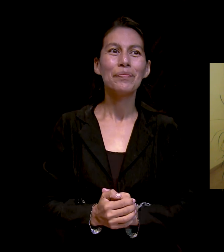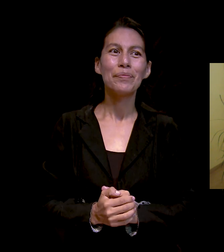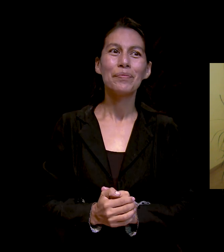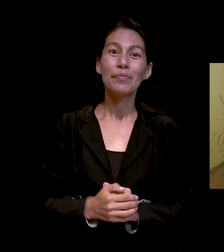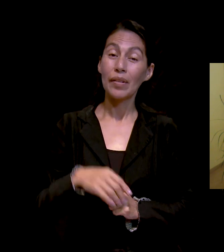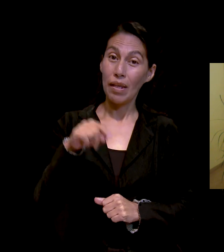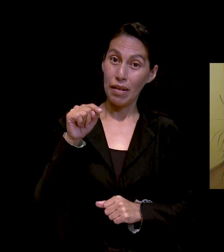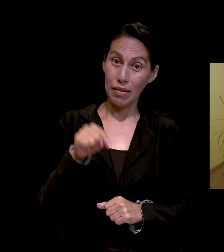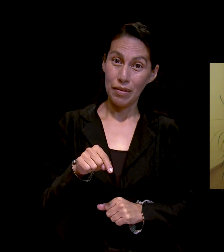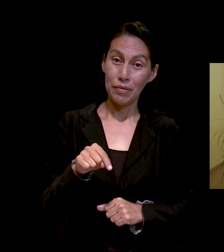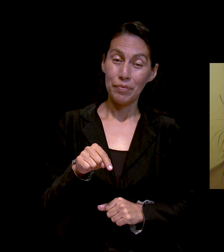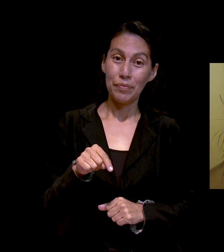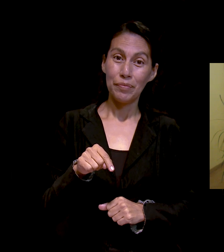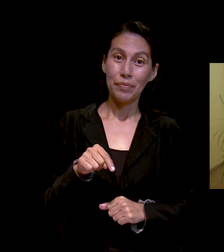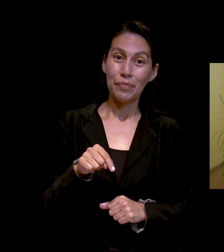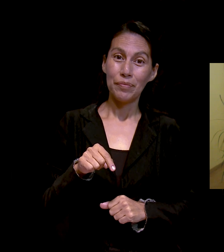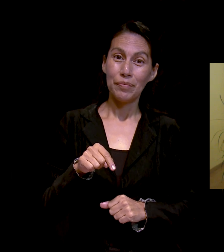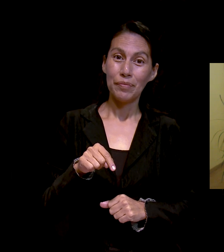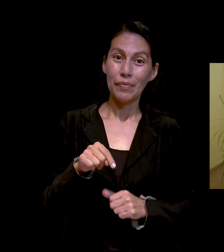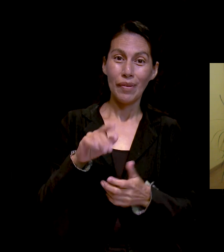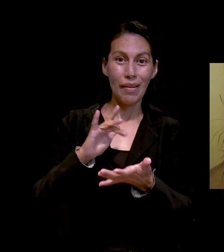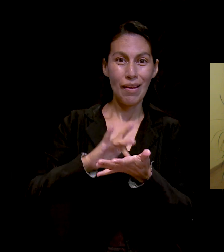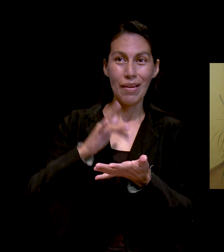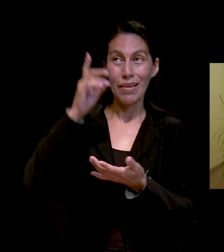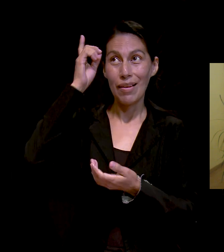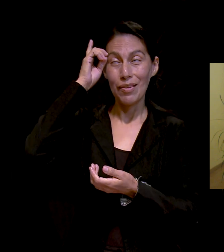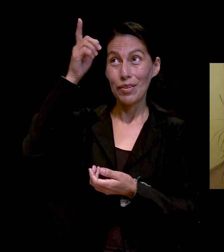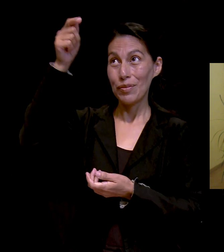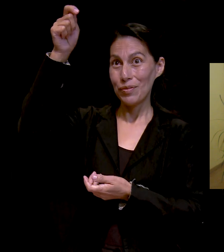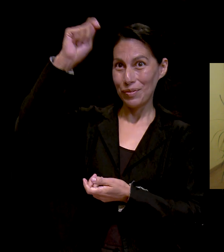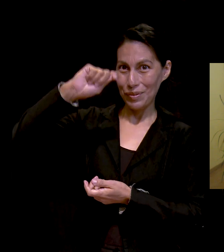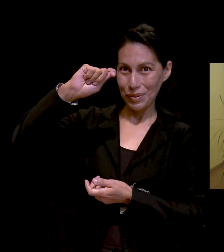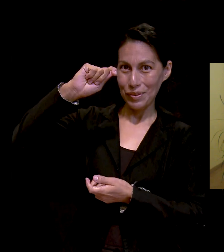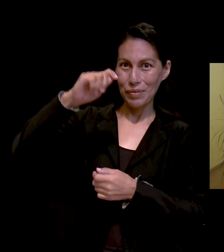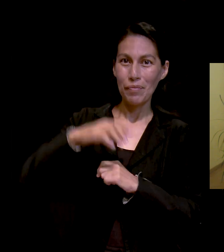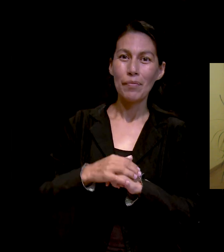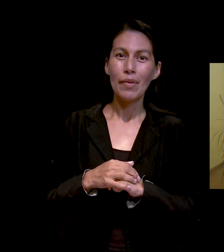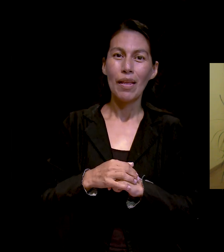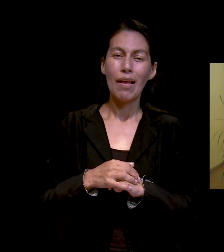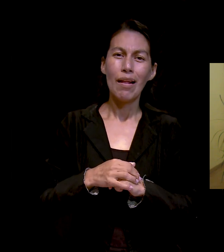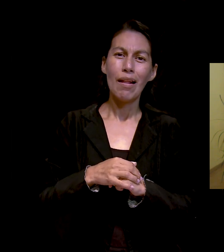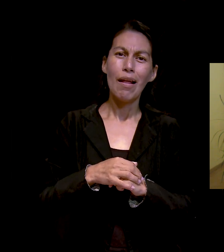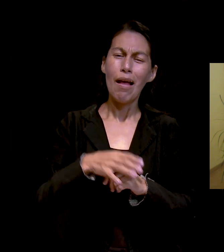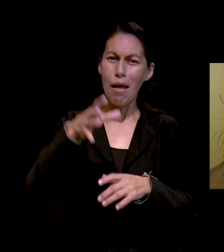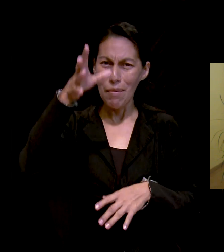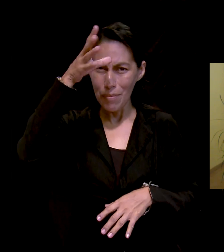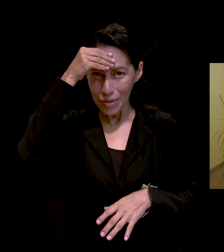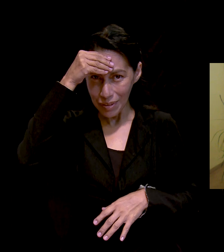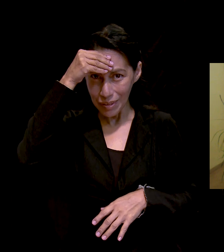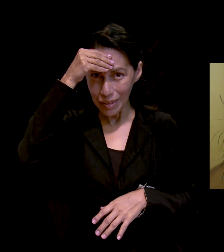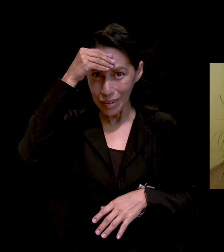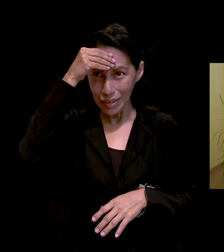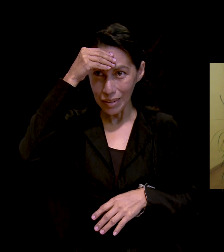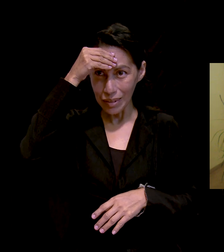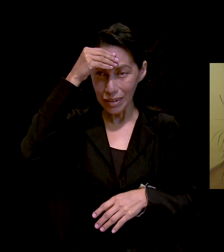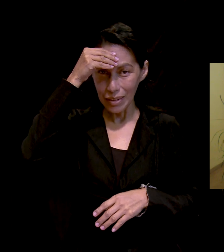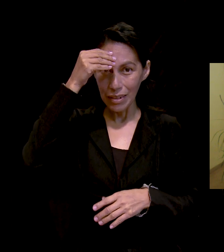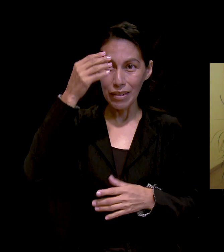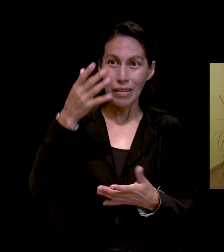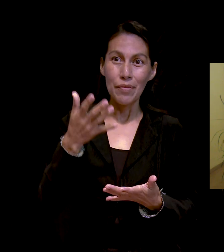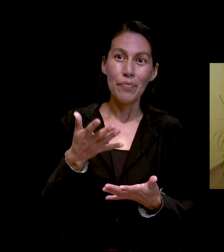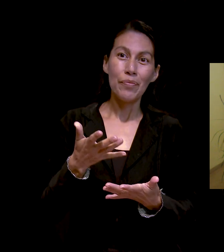Aquí estamos con la bendición de Dios para aprender más e inspirarnos en el